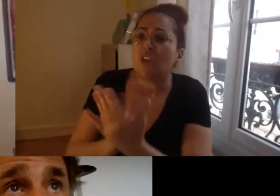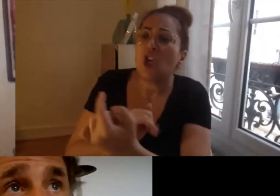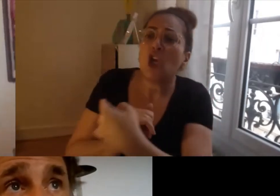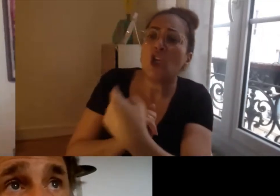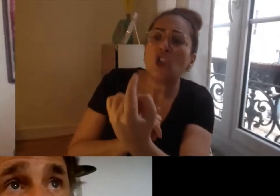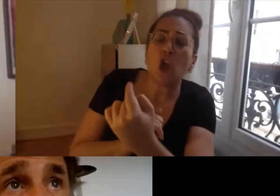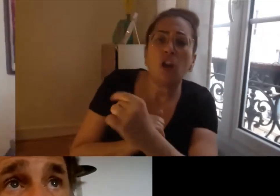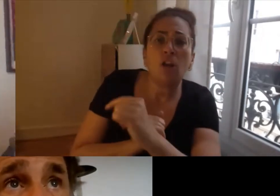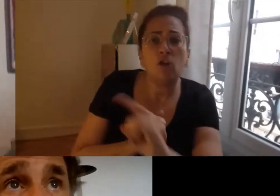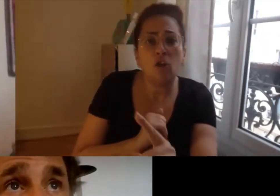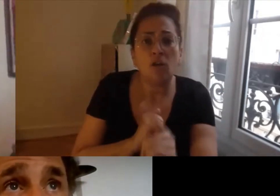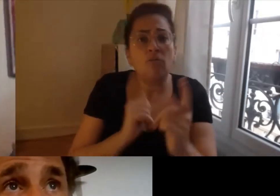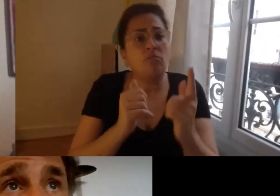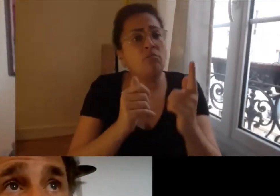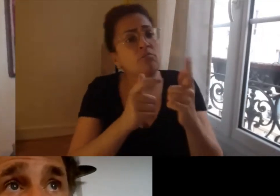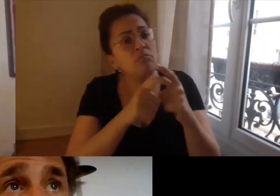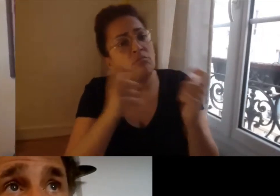ou un organisme de recherche toute seule